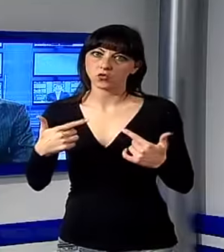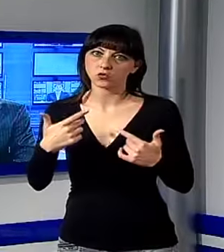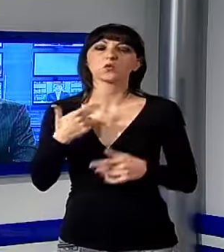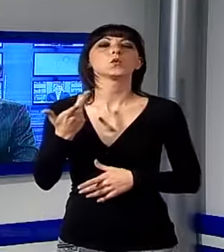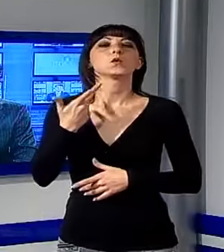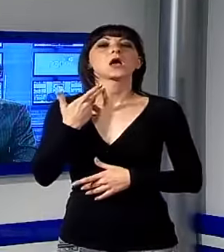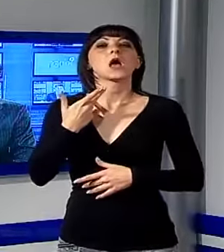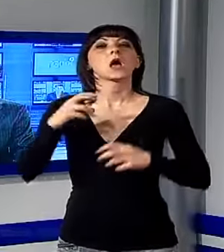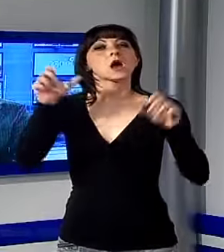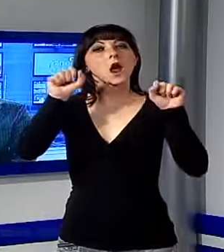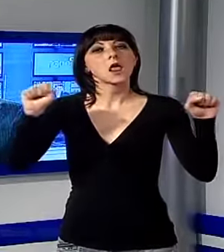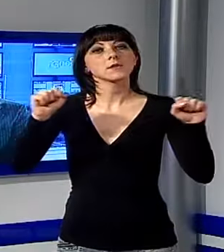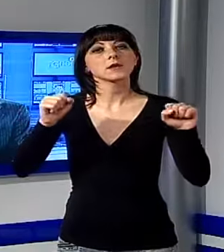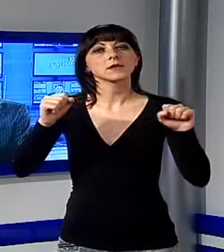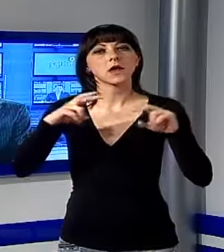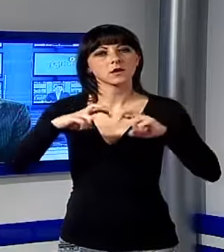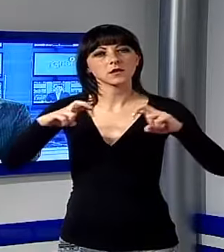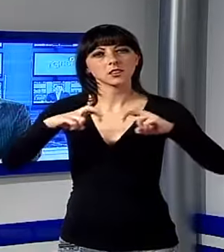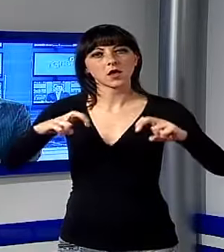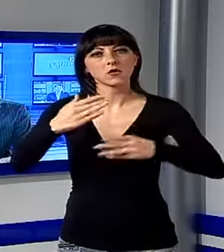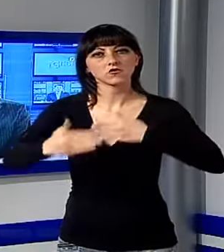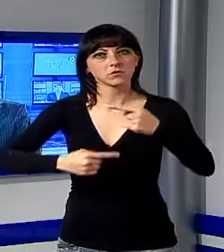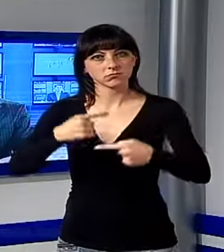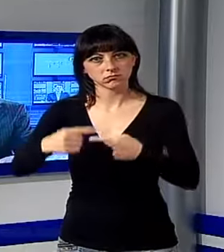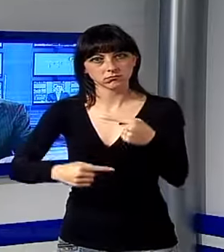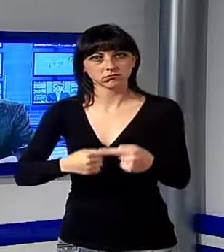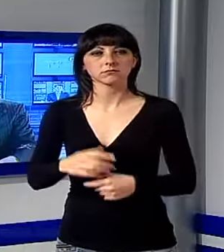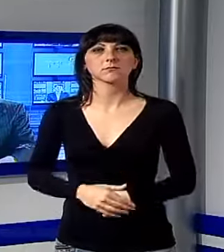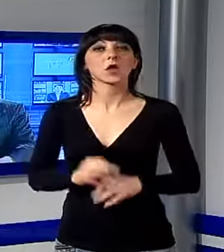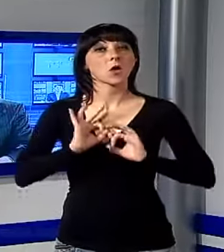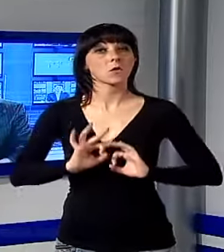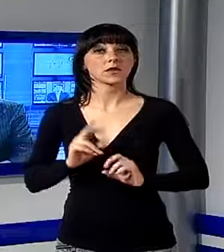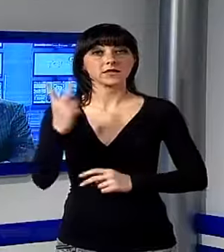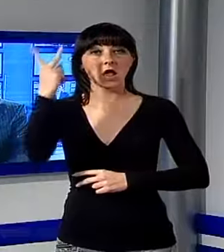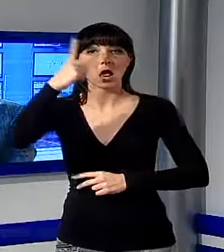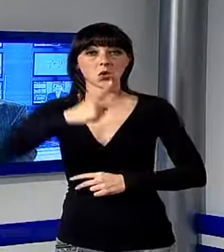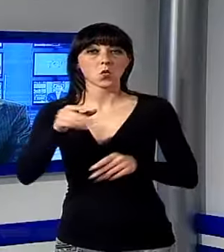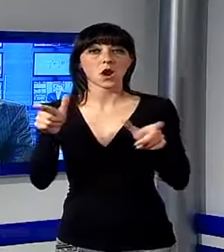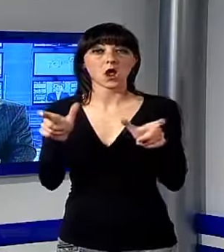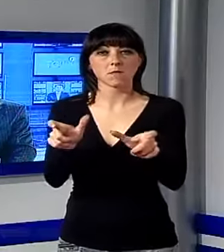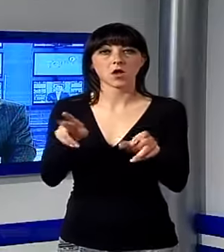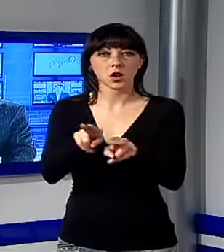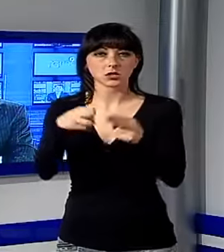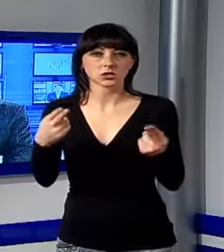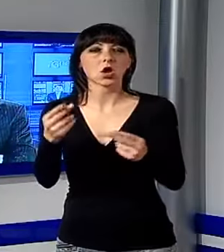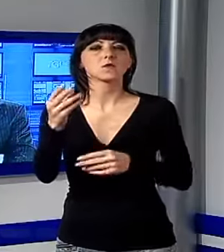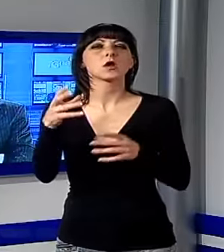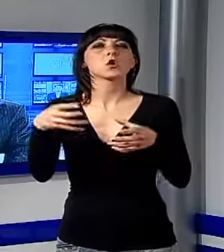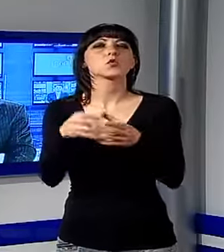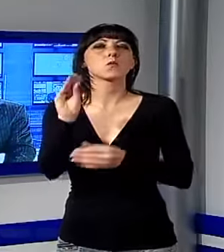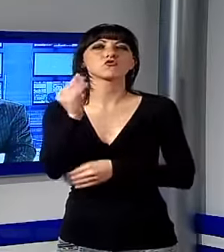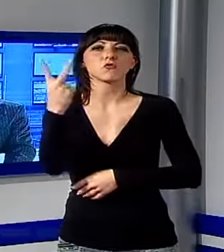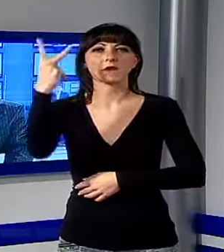indagano i carabinieri. E la polizia di Lucca ha bloccato e identificato un gruppo di ventenni lucchesi che armati di